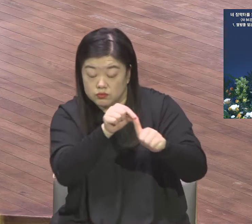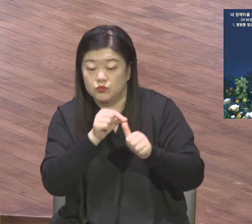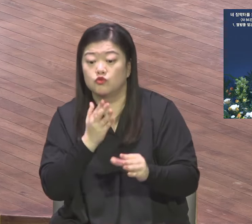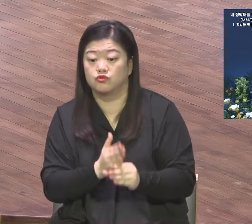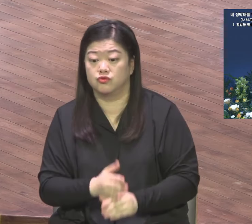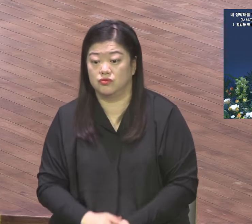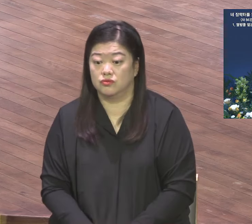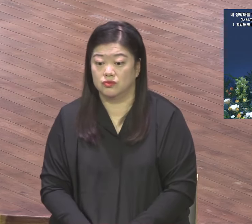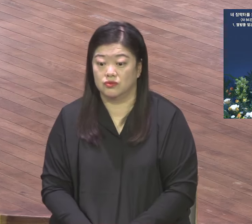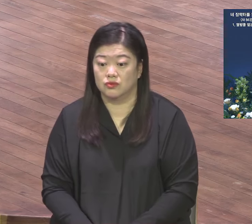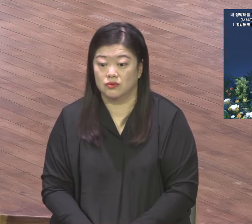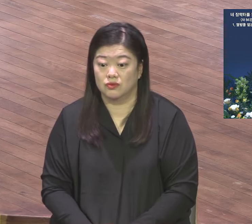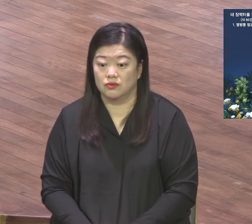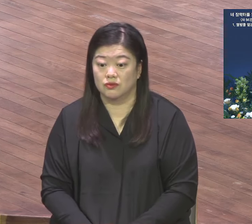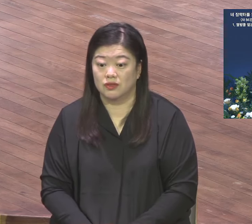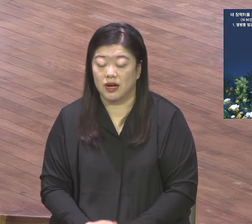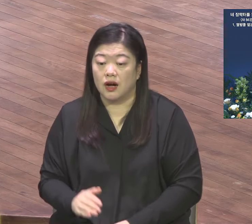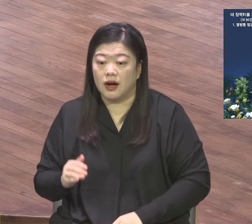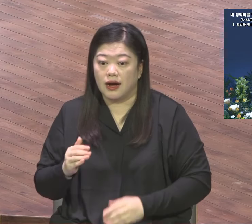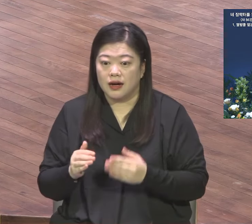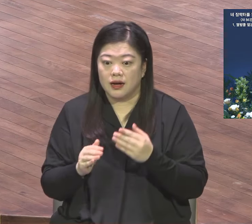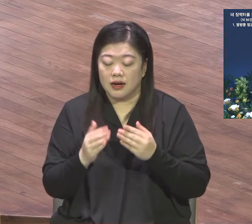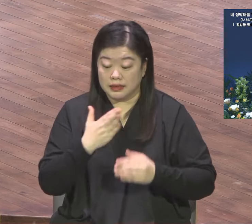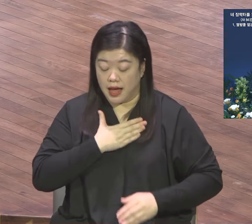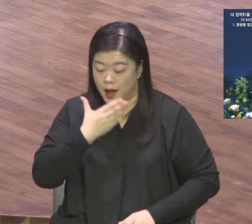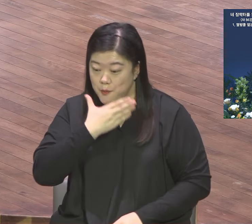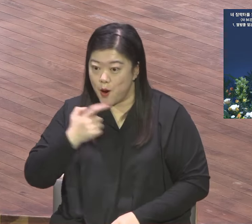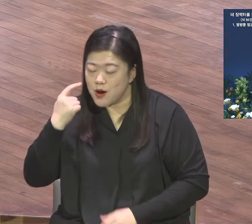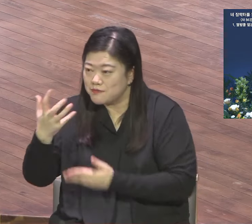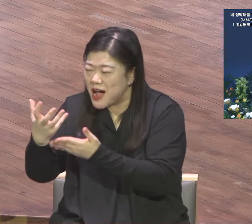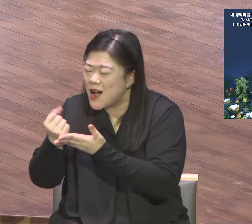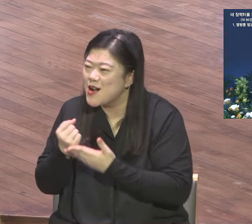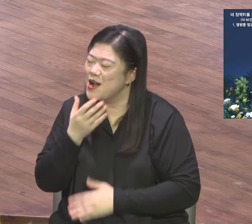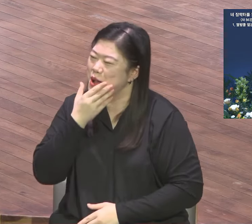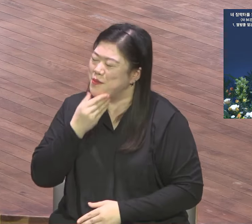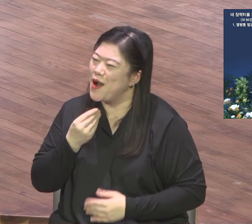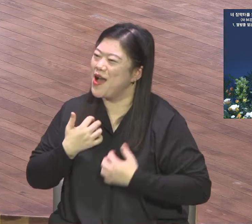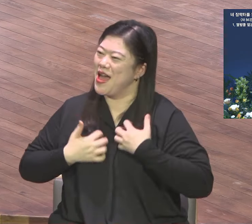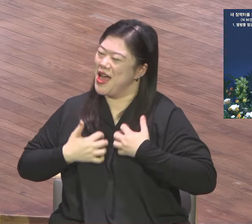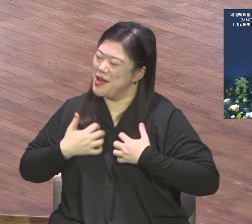나만 인정 받고 나만 축구 받고 나만 신임 받는 게 행복합니까